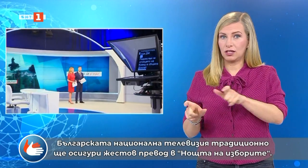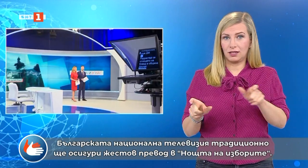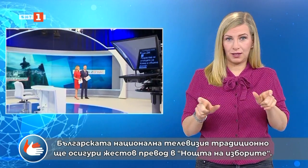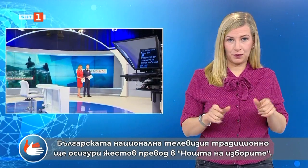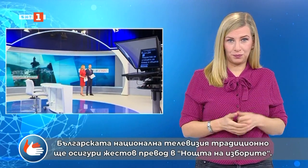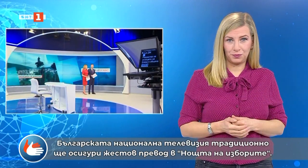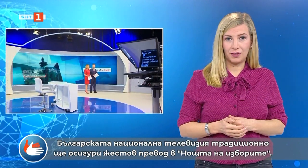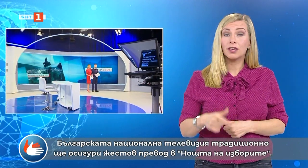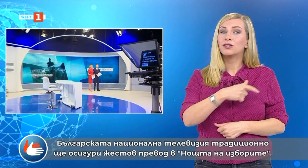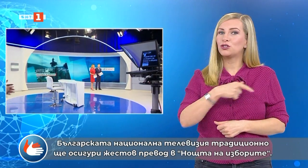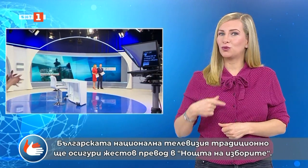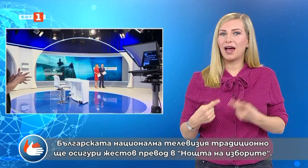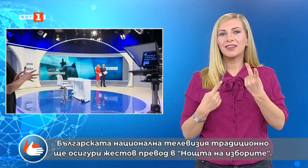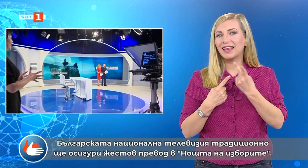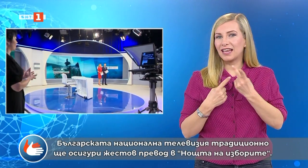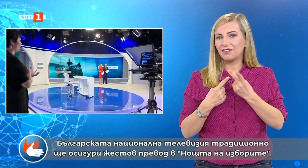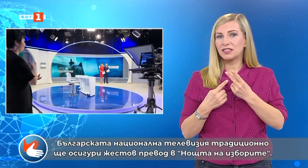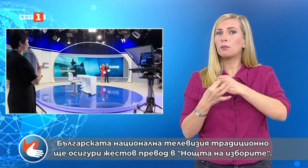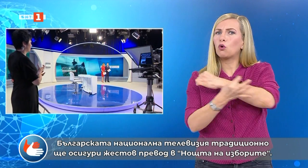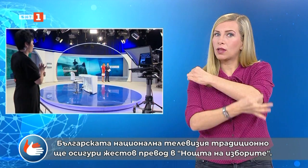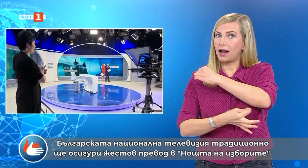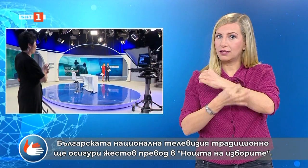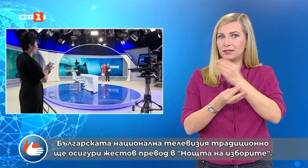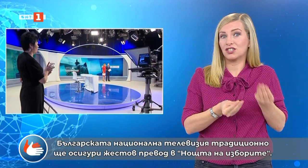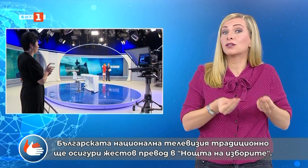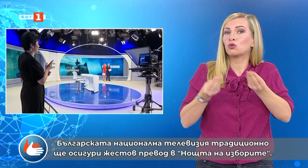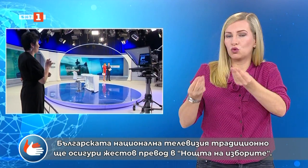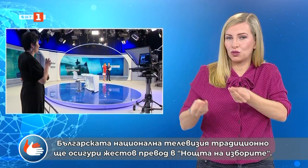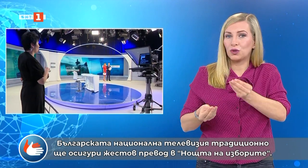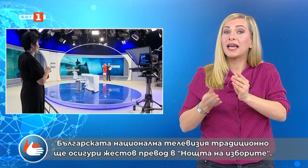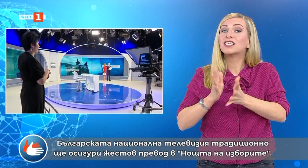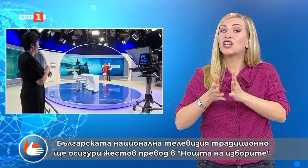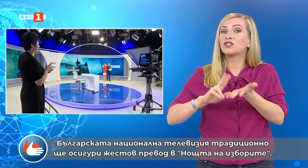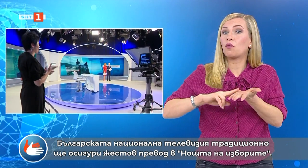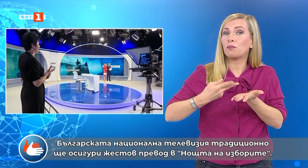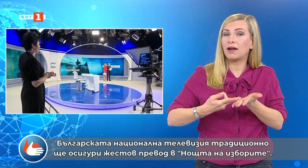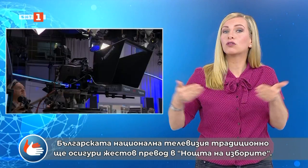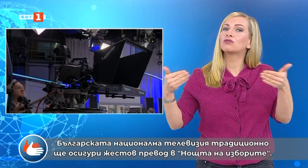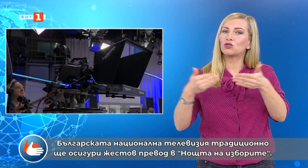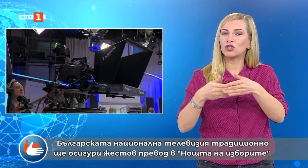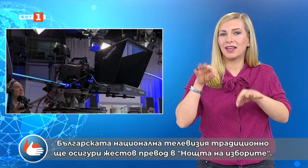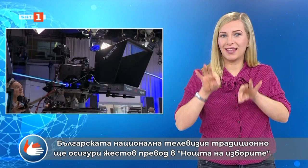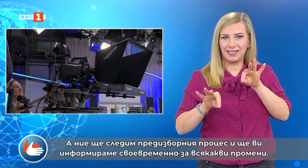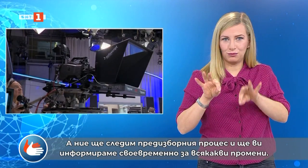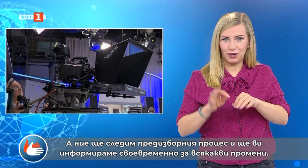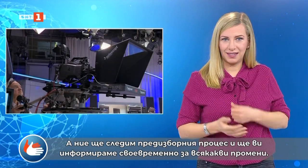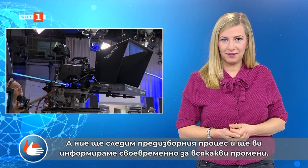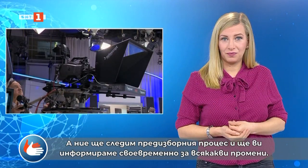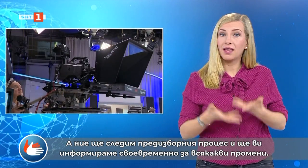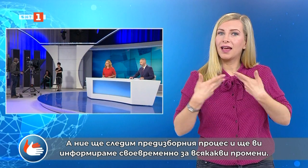Българската национална телевизия традиционно ще усугури жестов превод в нощта на изборите. А ние ще следим пред